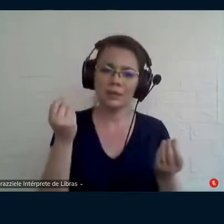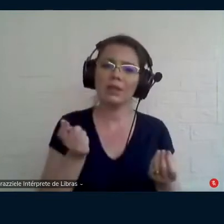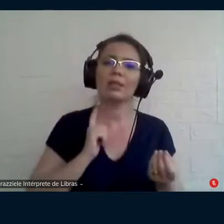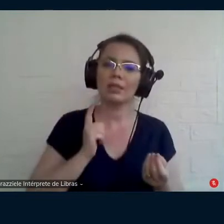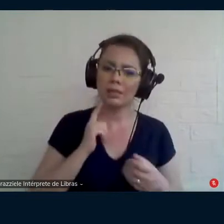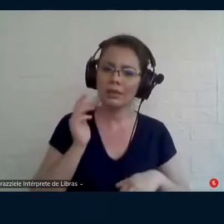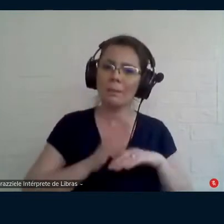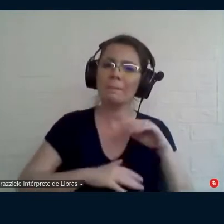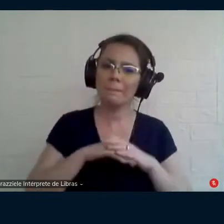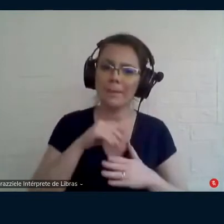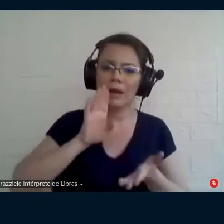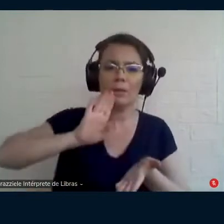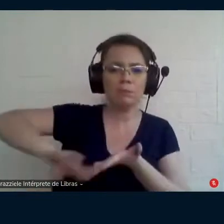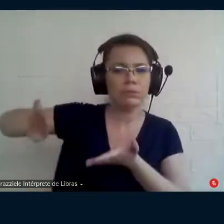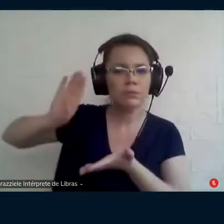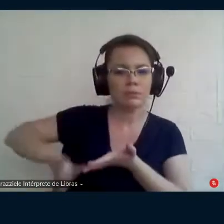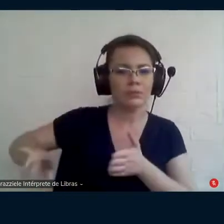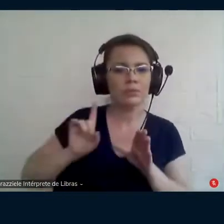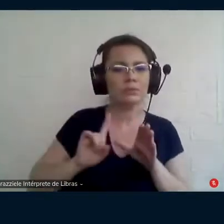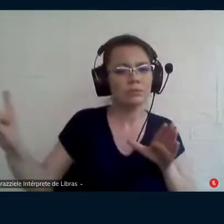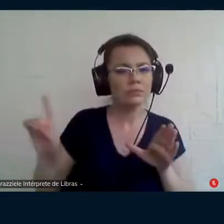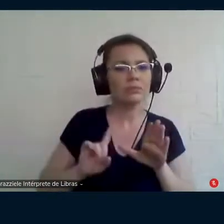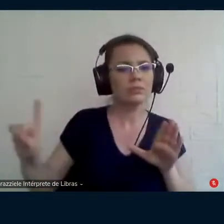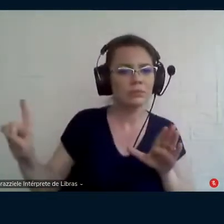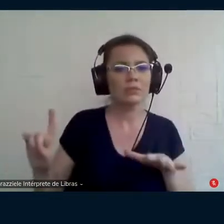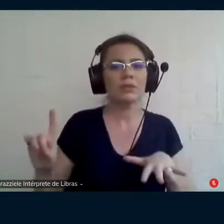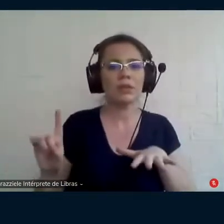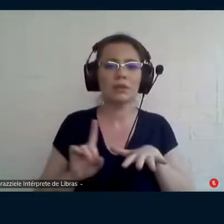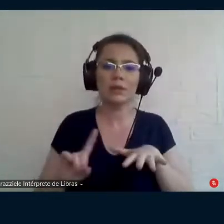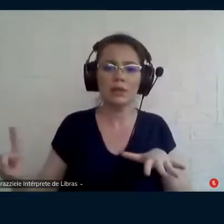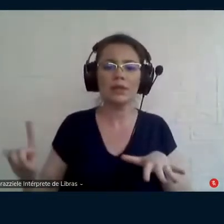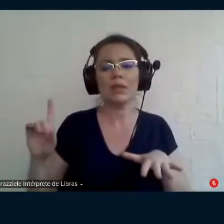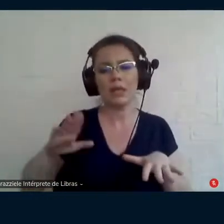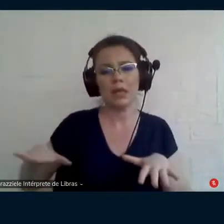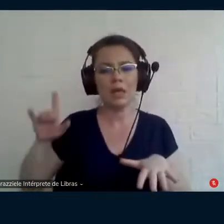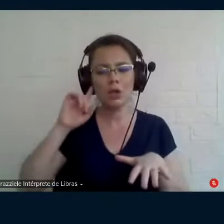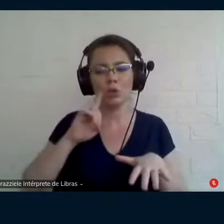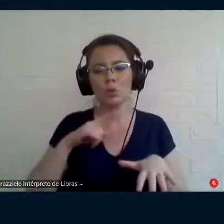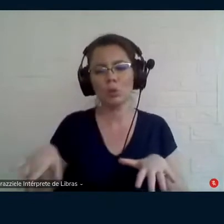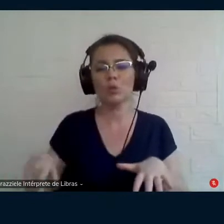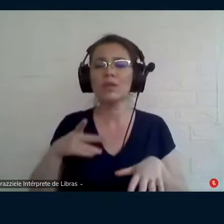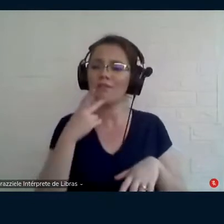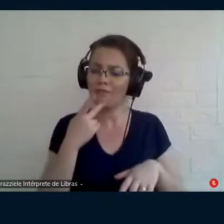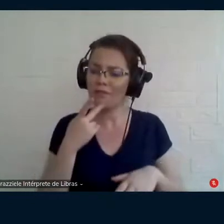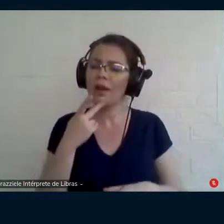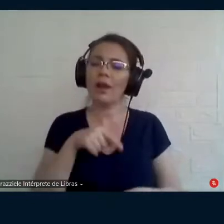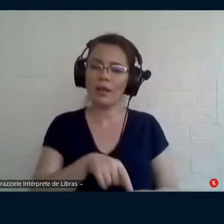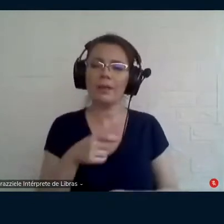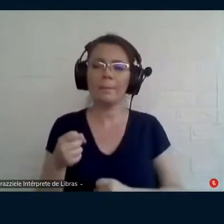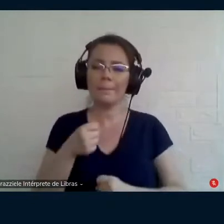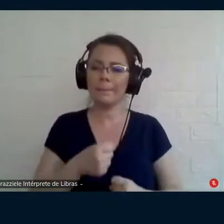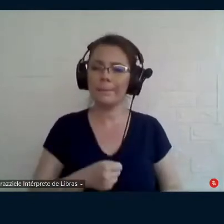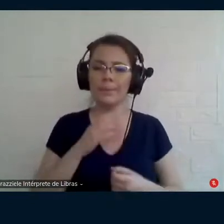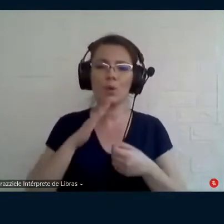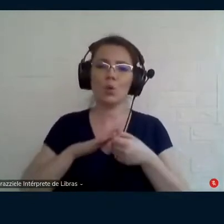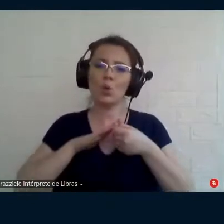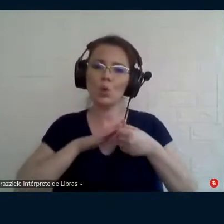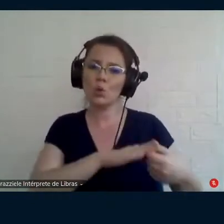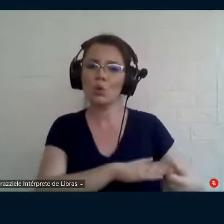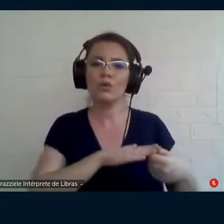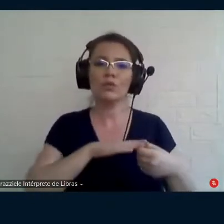com a educação das crianças surdas na escola você fala da imposição ouvintista você fala dos quadrões né